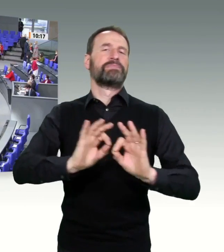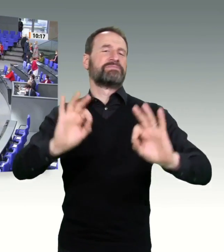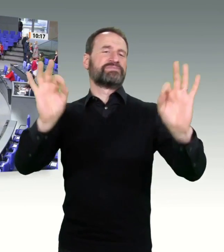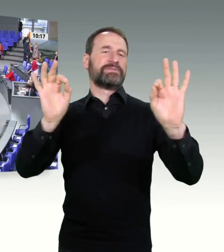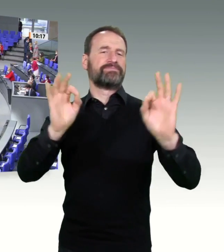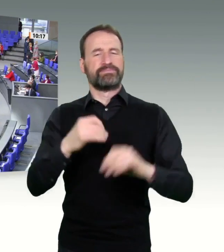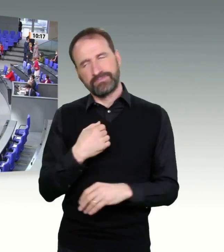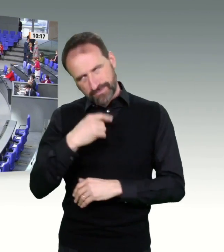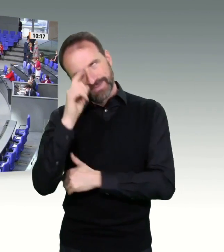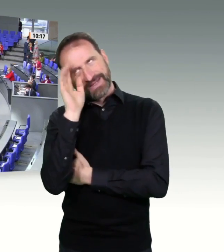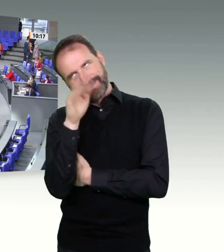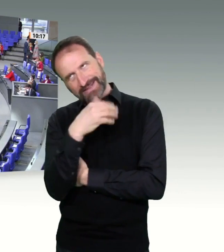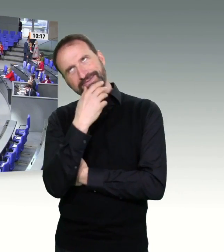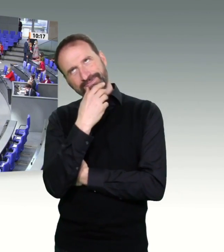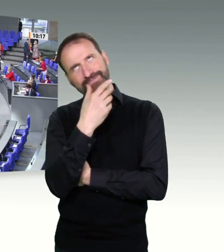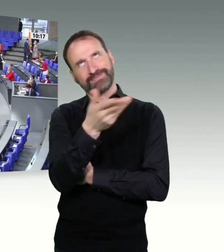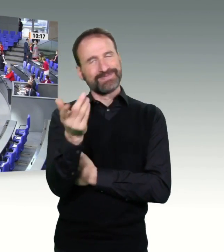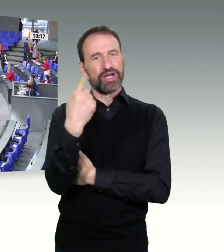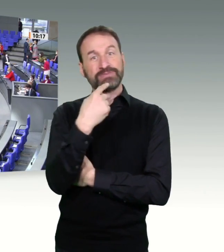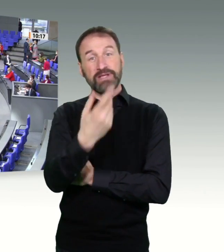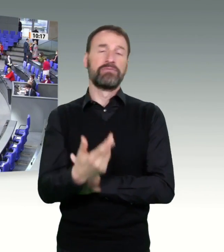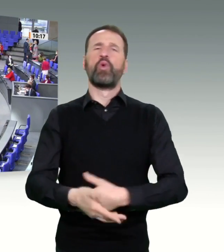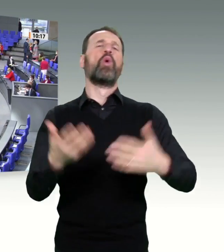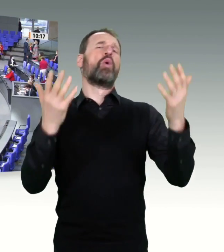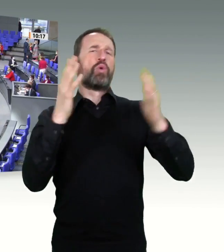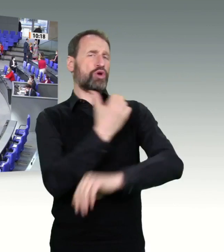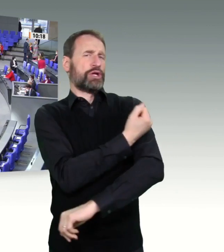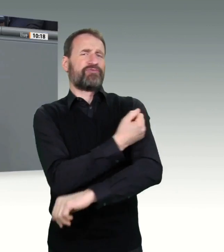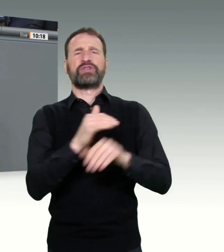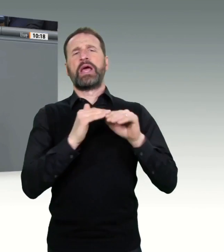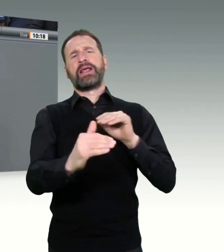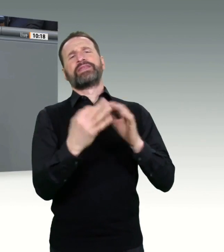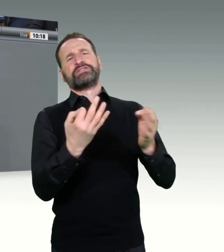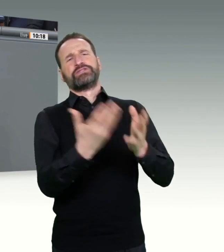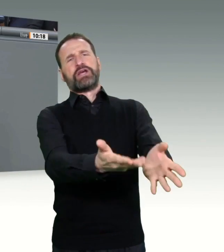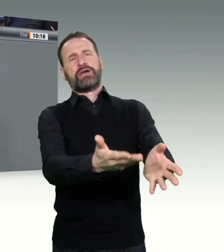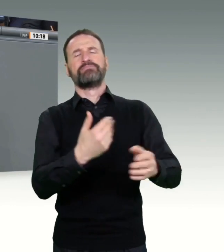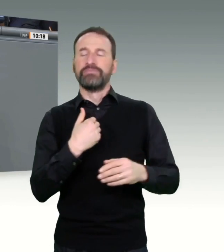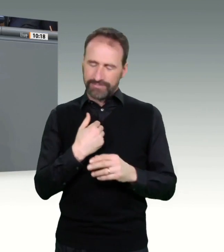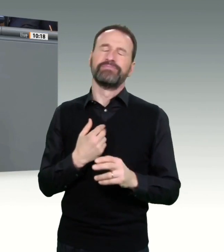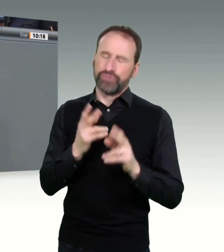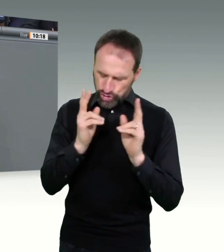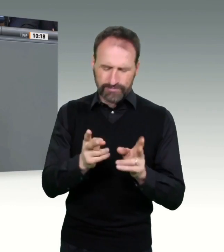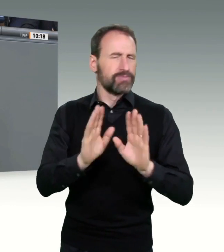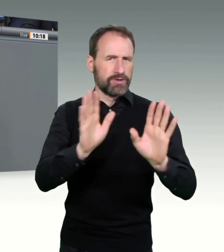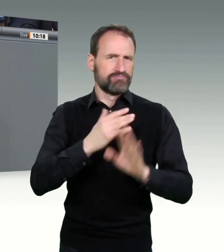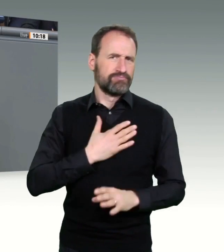ist Sache der Länder. Das ist richtig. Das wollen wir auch gar nicht ändern. Denn in einigen Ländern, zum Beispiel in meinem